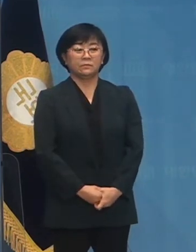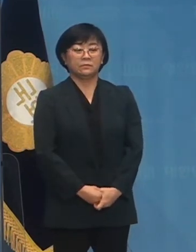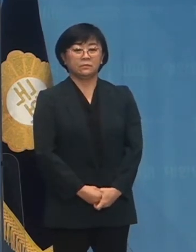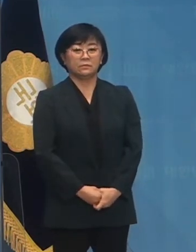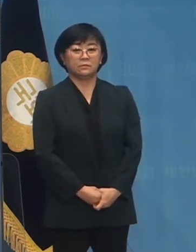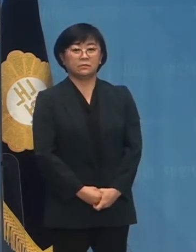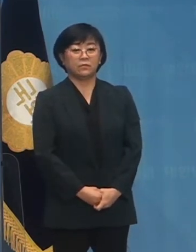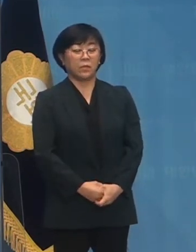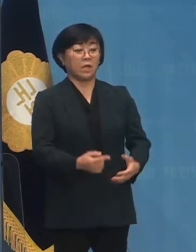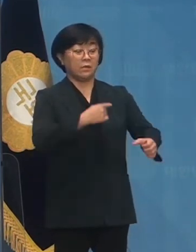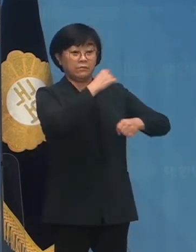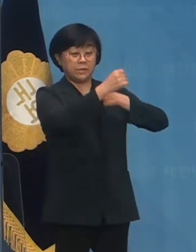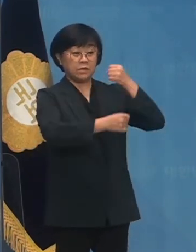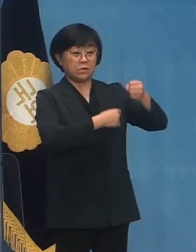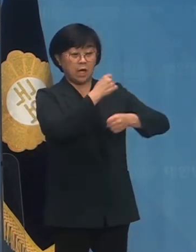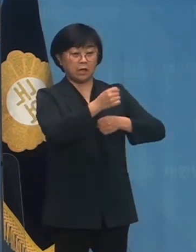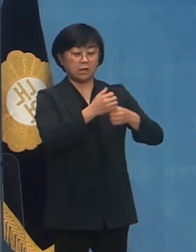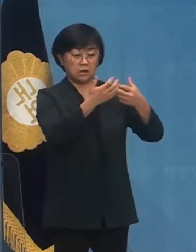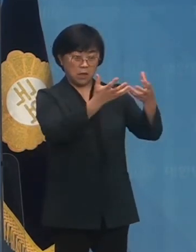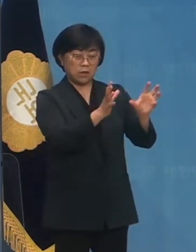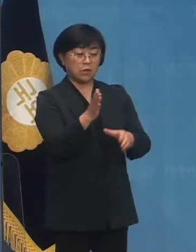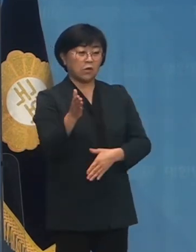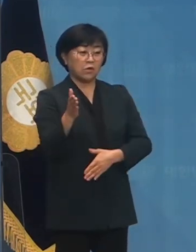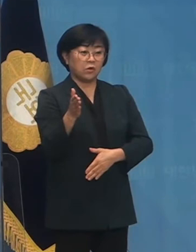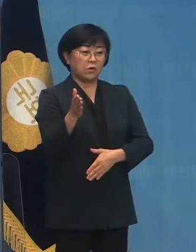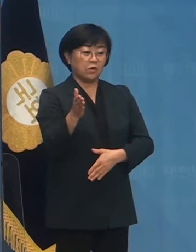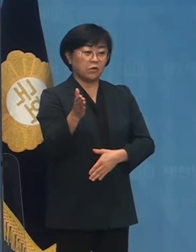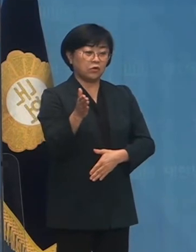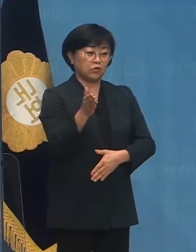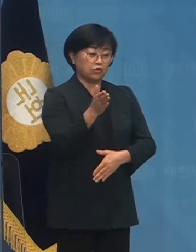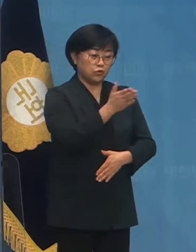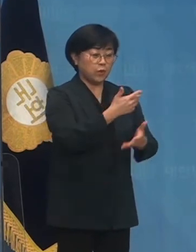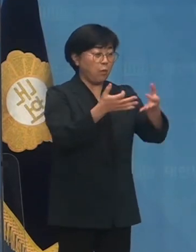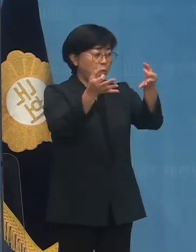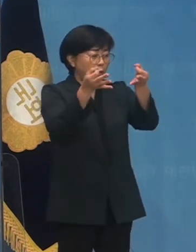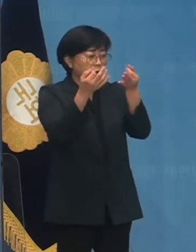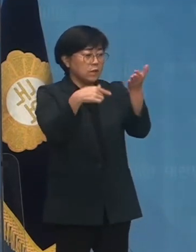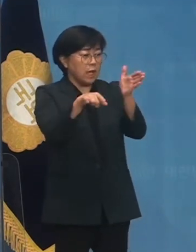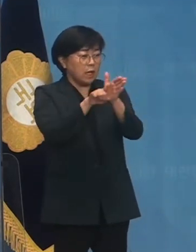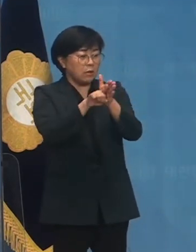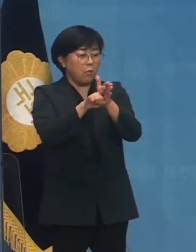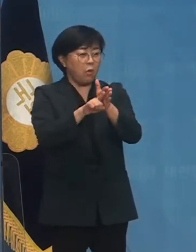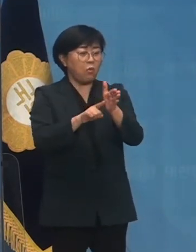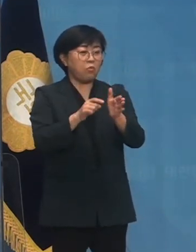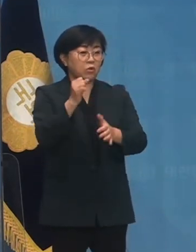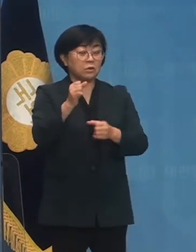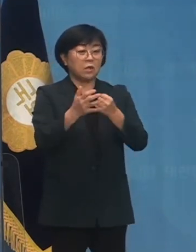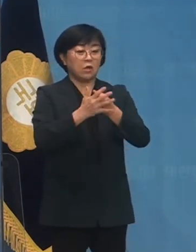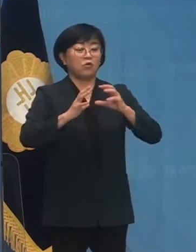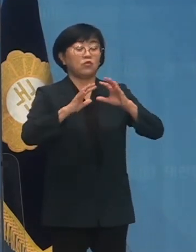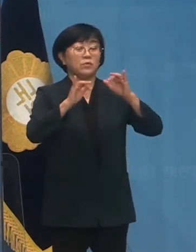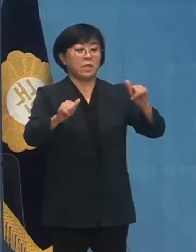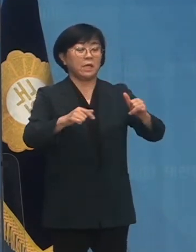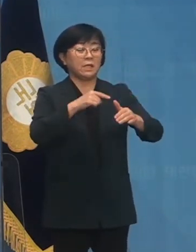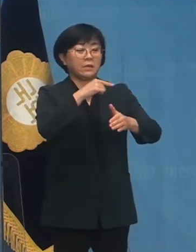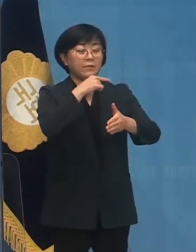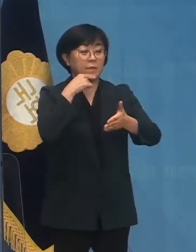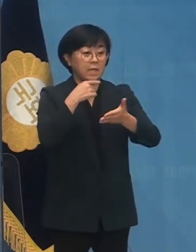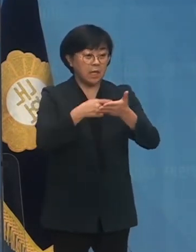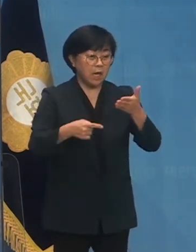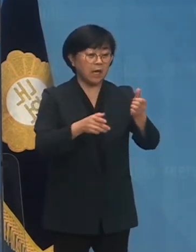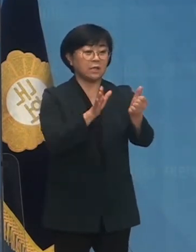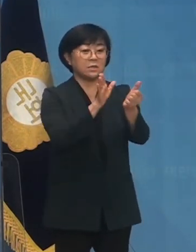민주당 중에서 출발한 이재명 풀리듬열차가 폭주를 하고 있습니다. 전국민 재난전문과